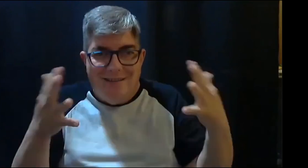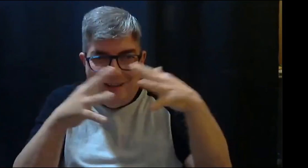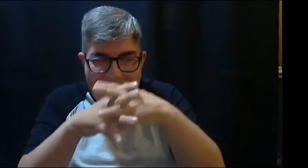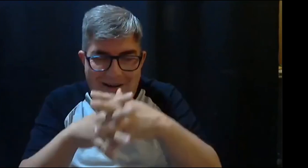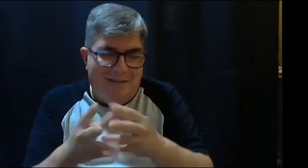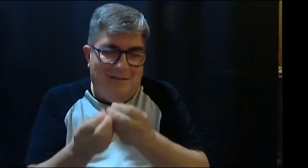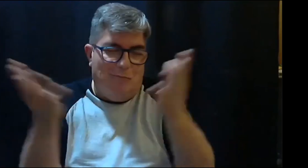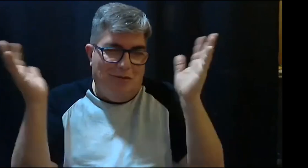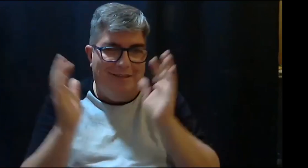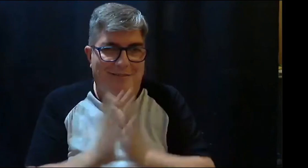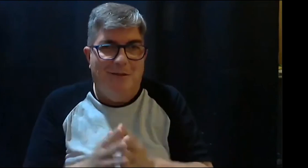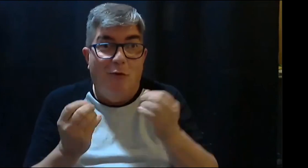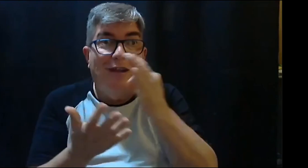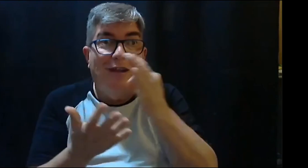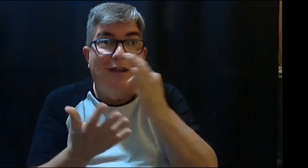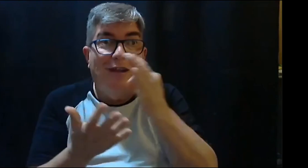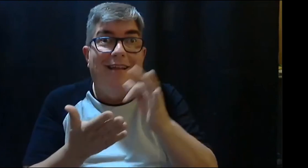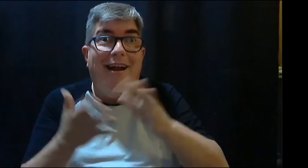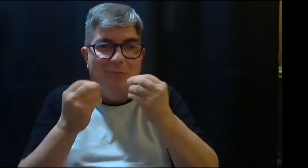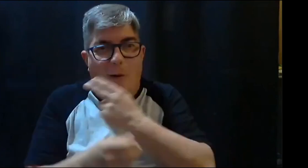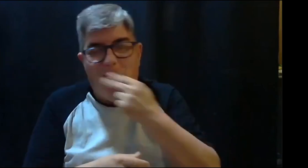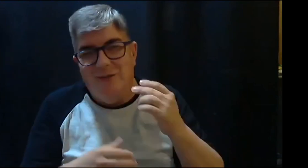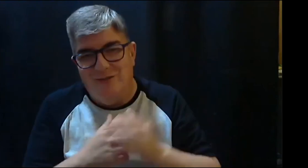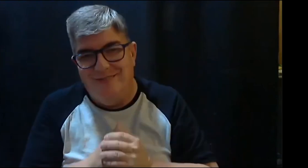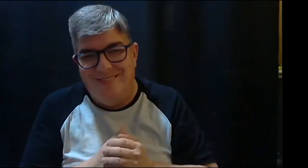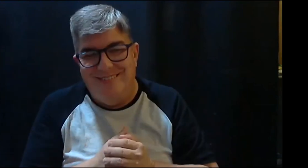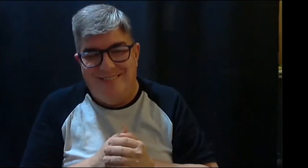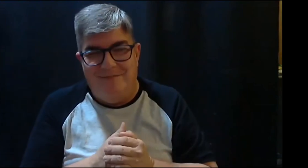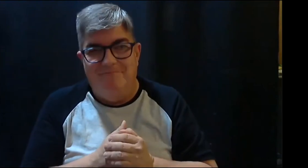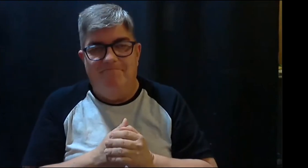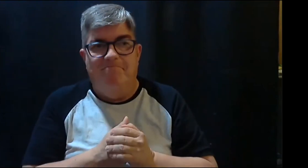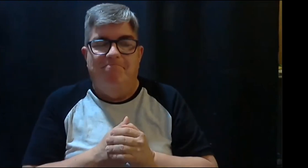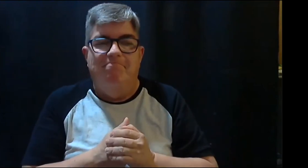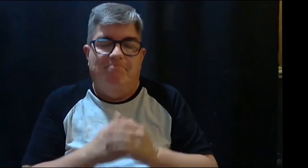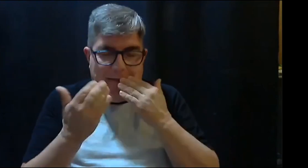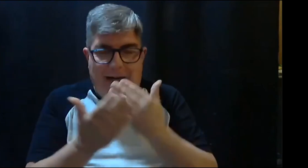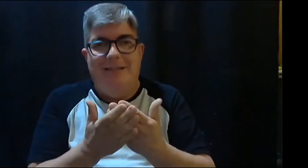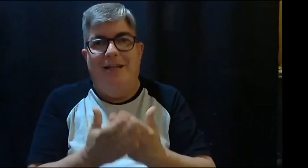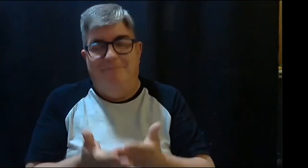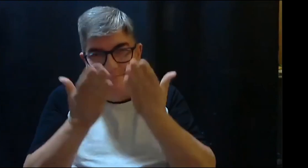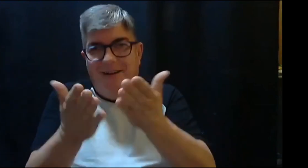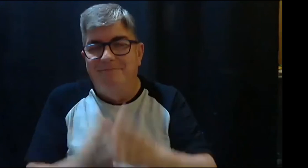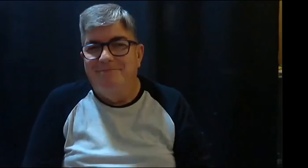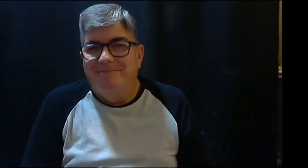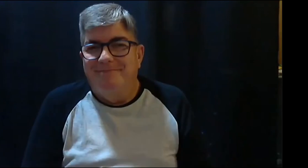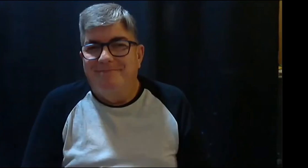quizá promulgar más y muchas otras cosas interesantes. Y mucho compromiso, por supuesto. Muchas gracias.